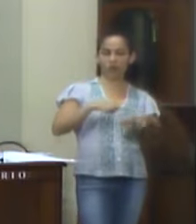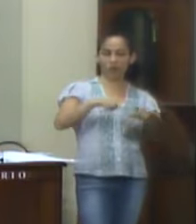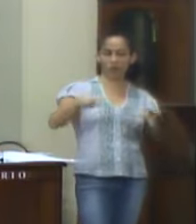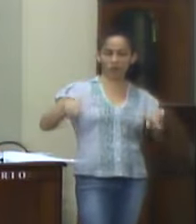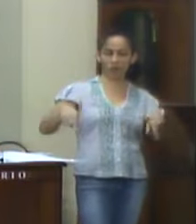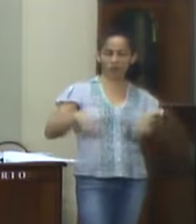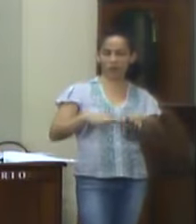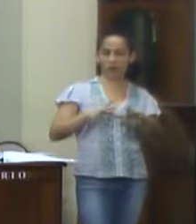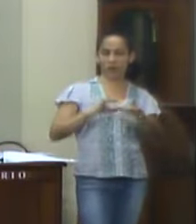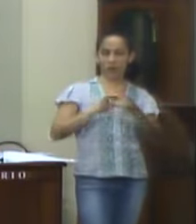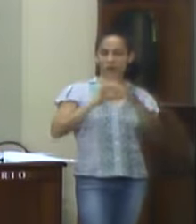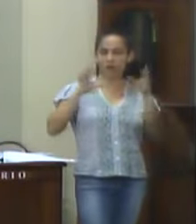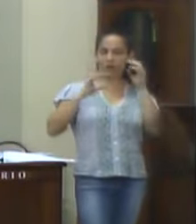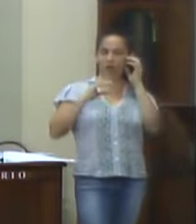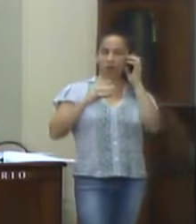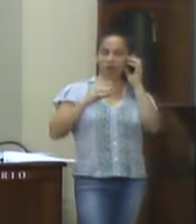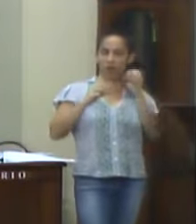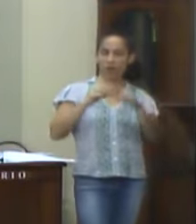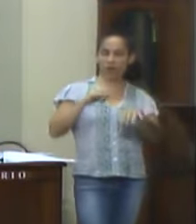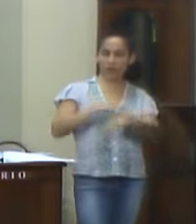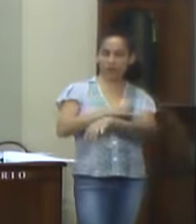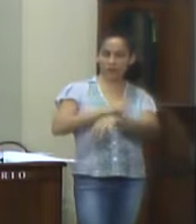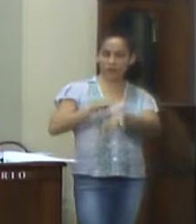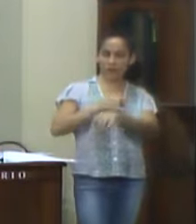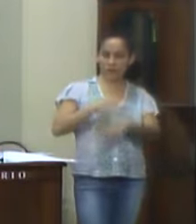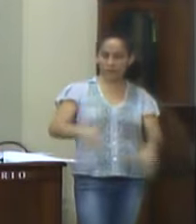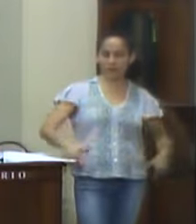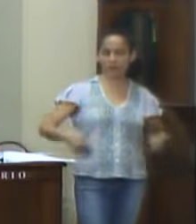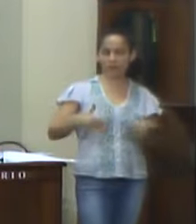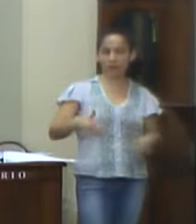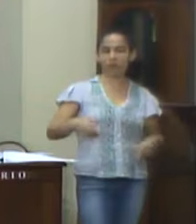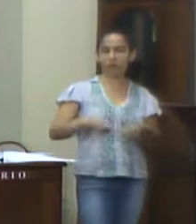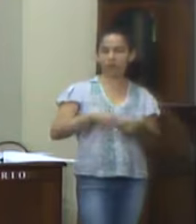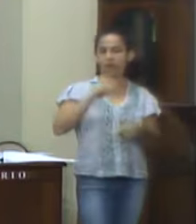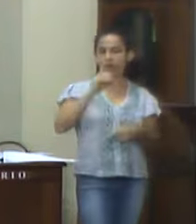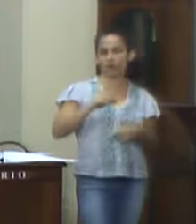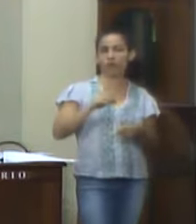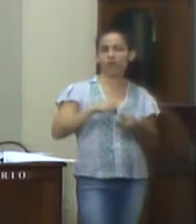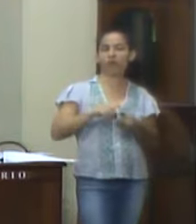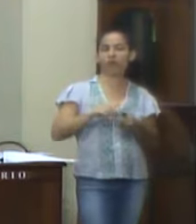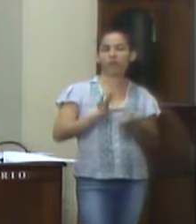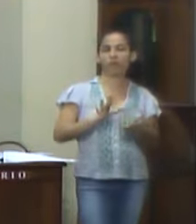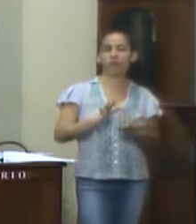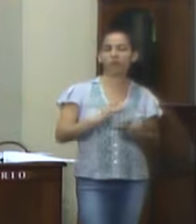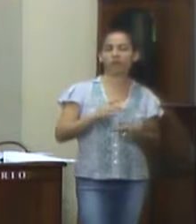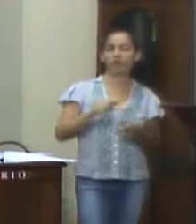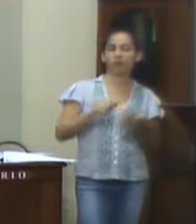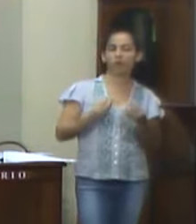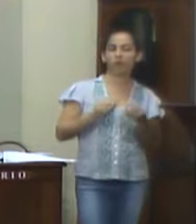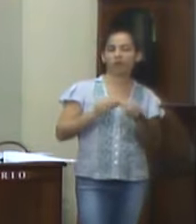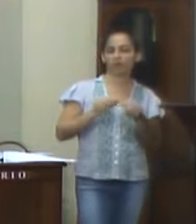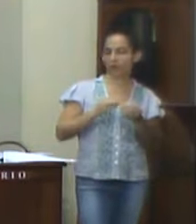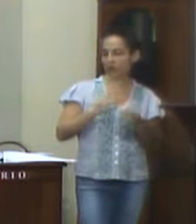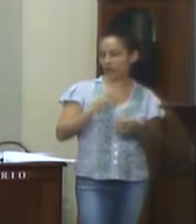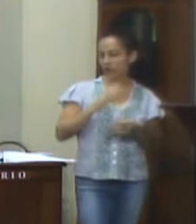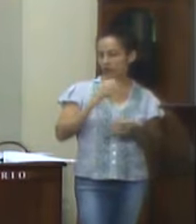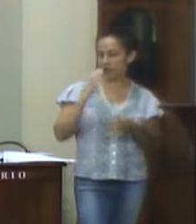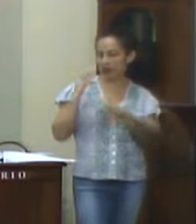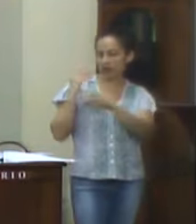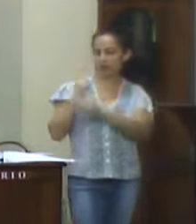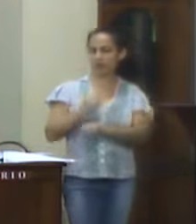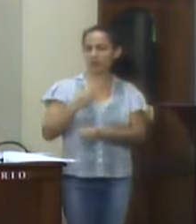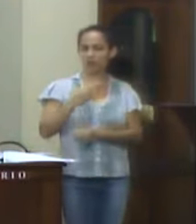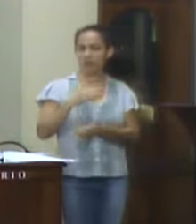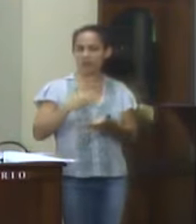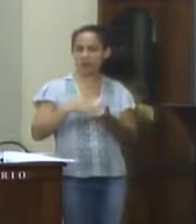adaptado para deficientes, onde o seguinte item deve ser consignado na unidade orçamentária 0216, Secretaria